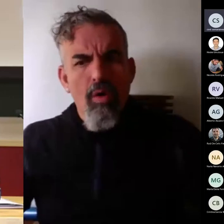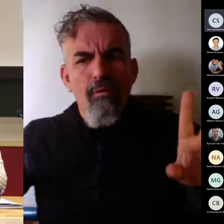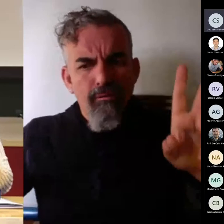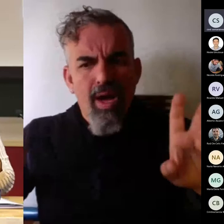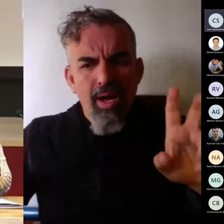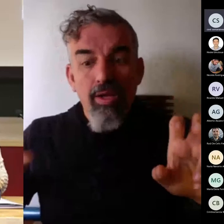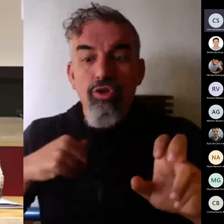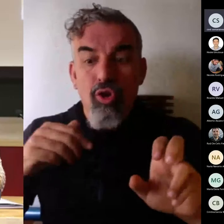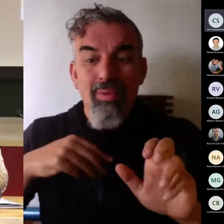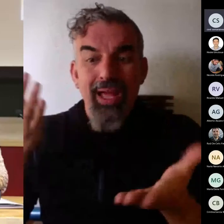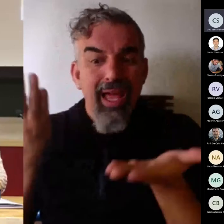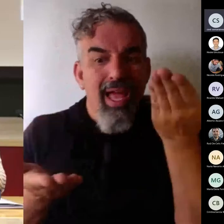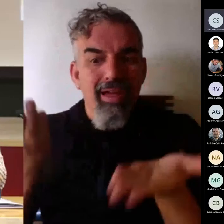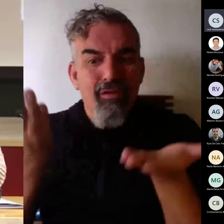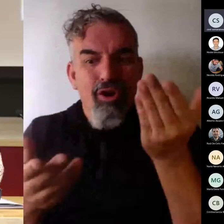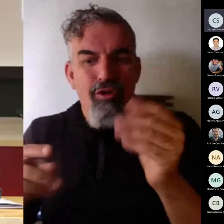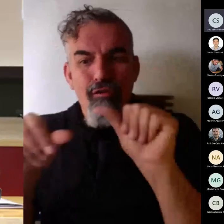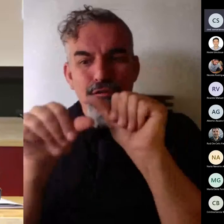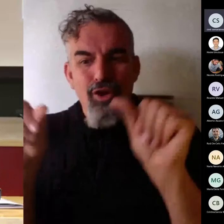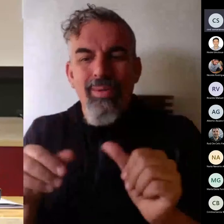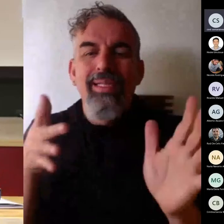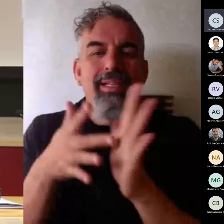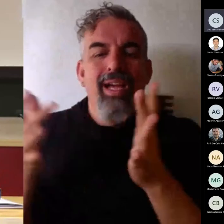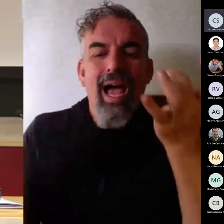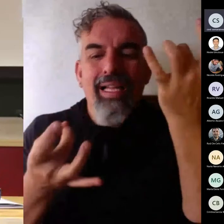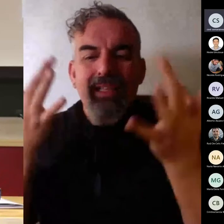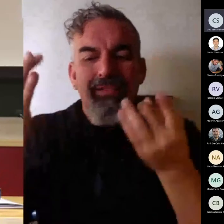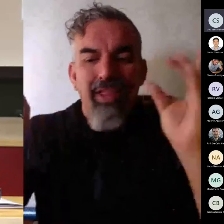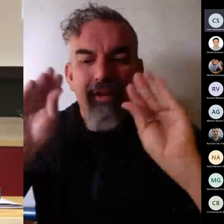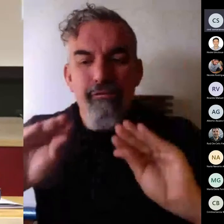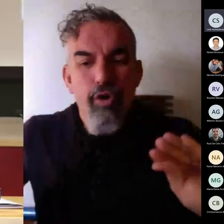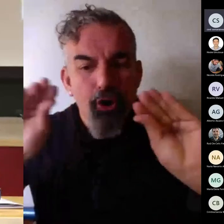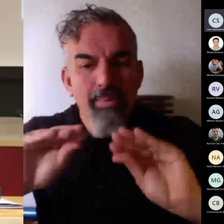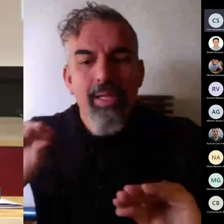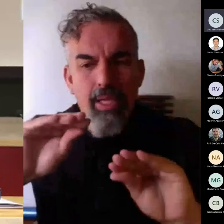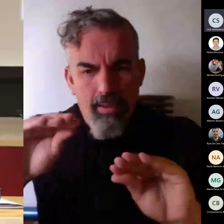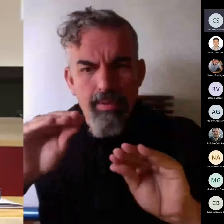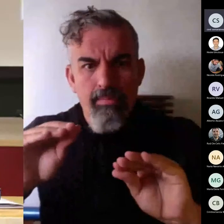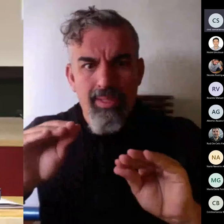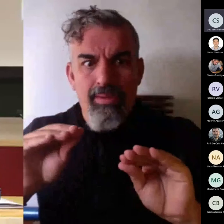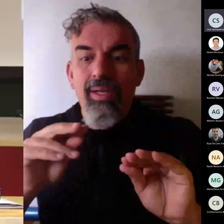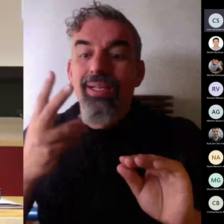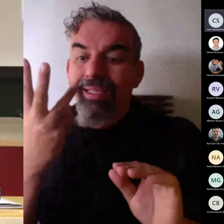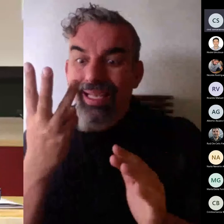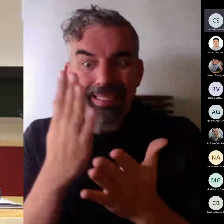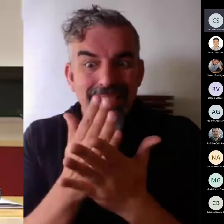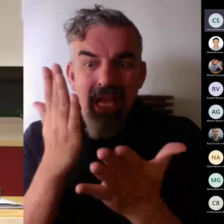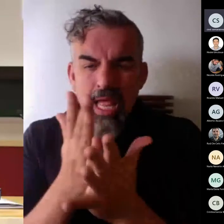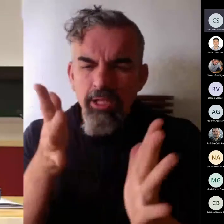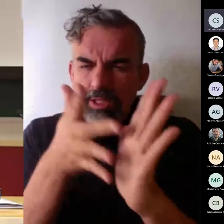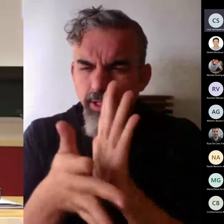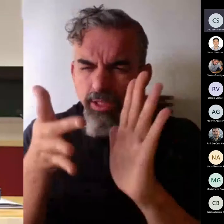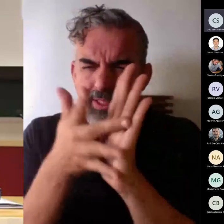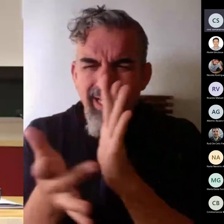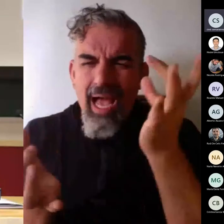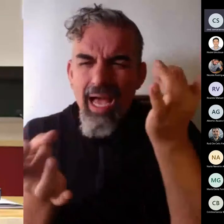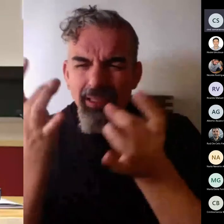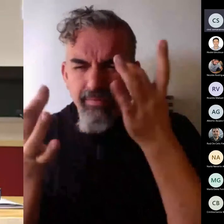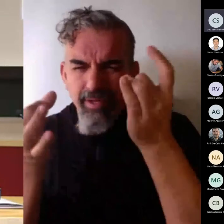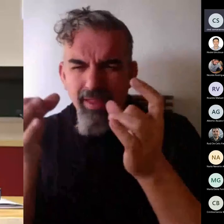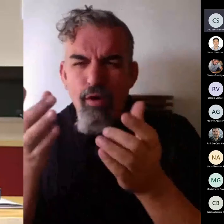evaluación que es actividad formativa evaluable que hemos hecho durante tres sesiones yo pueda obtener esas evidencias y